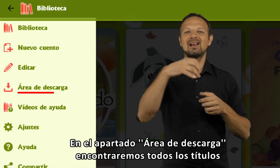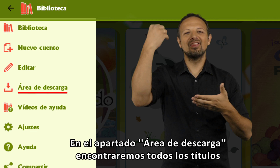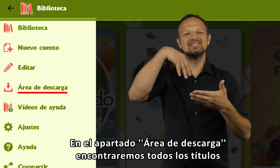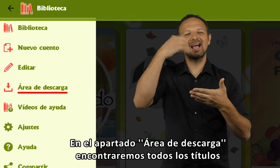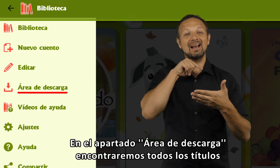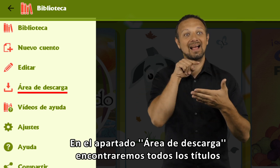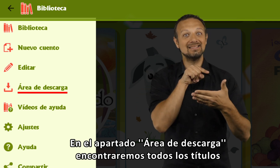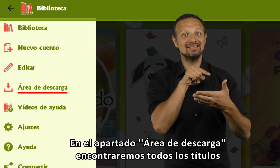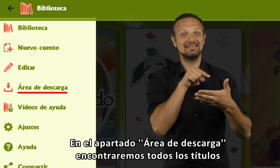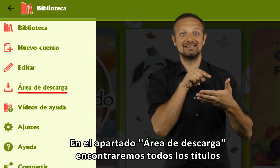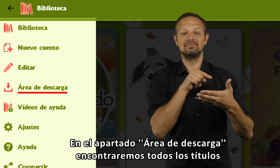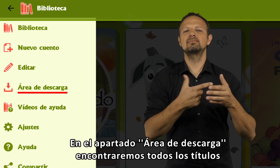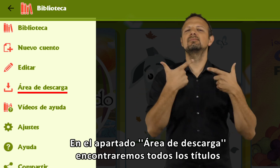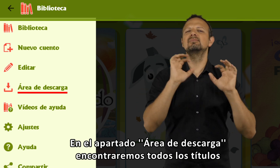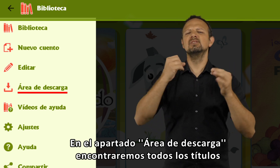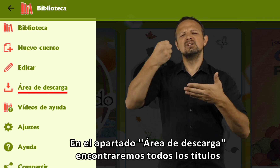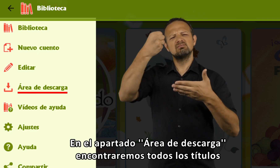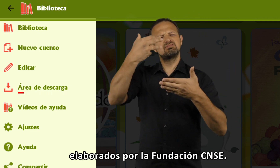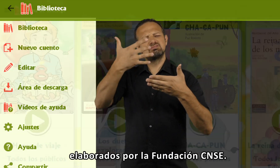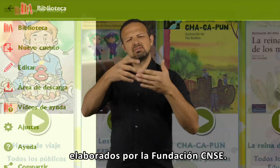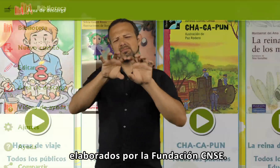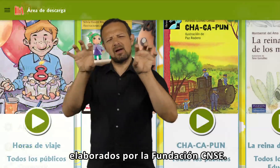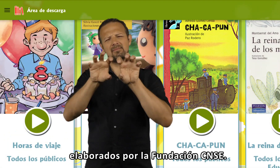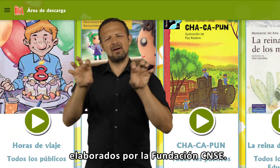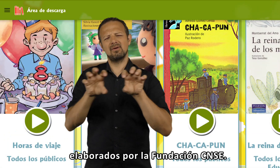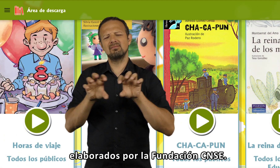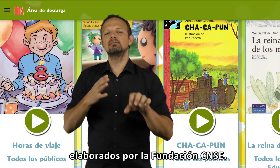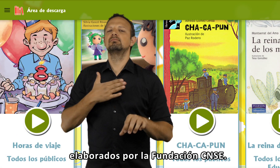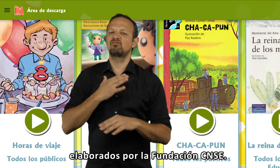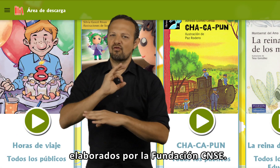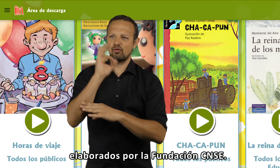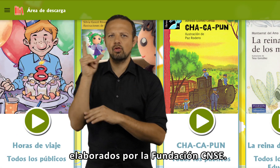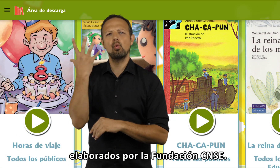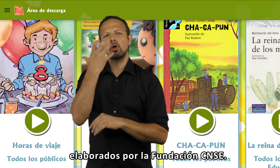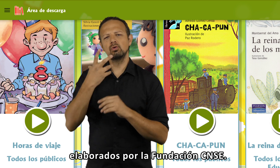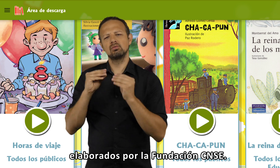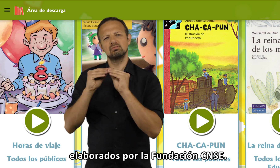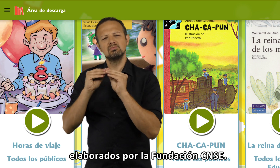apartado Área de descarga, encontraremos todos los títulos elaborados por la Fundación CNSE.